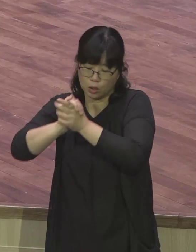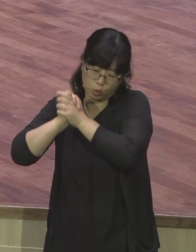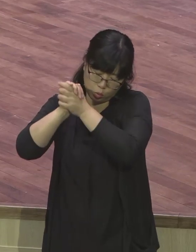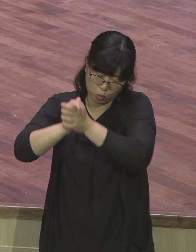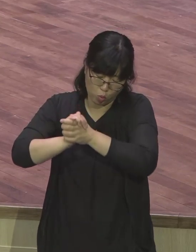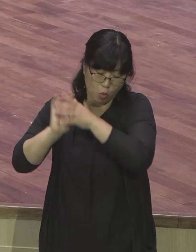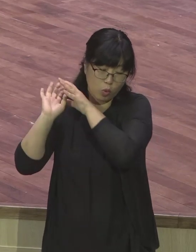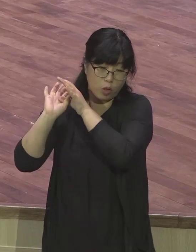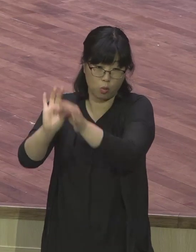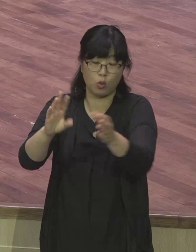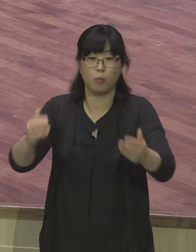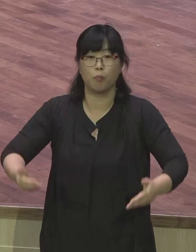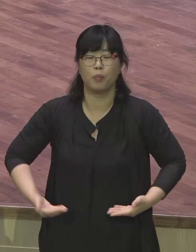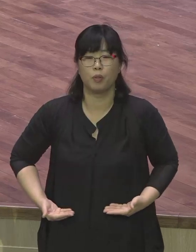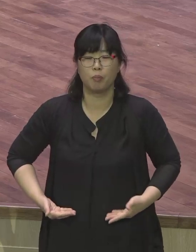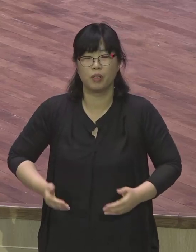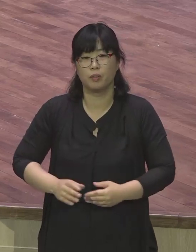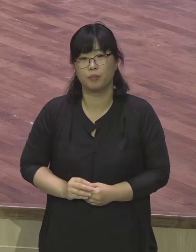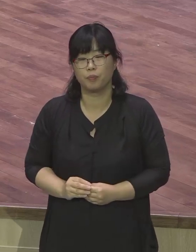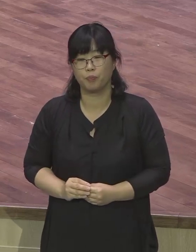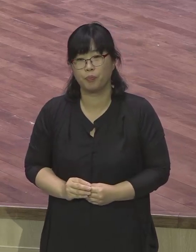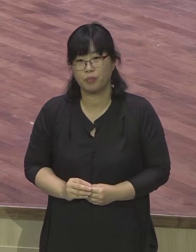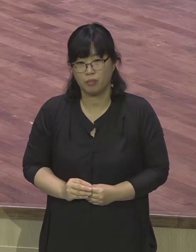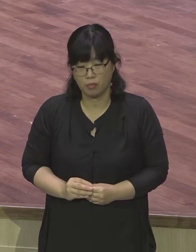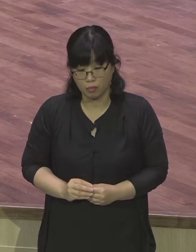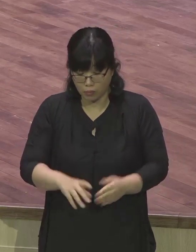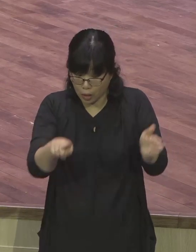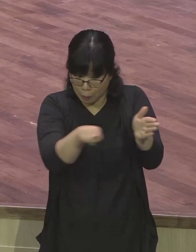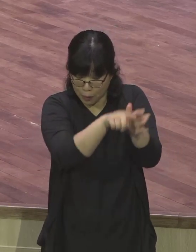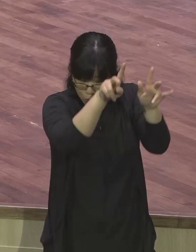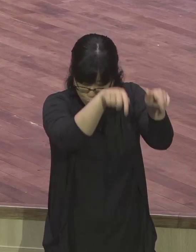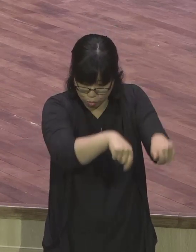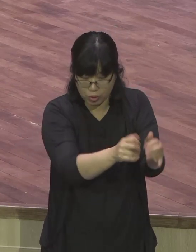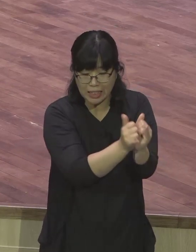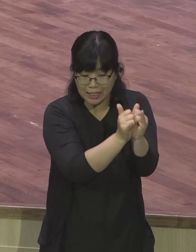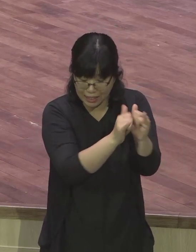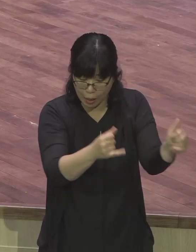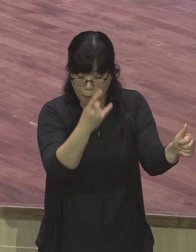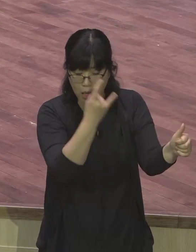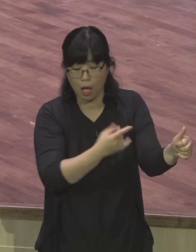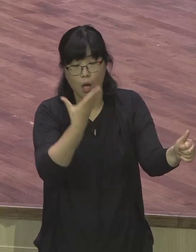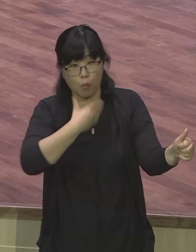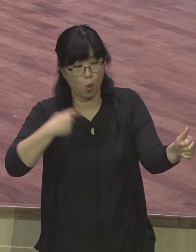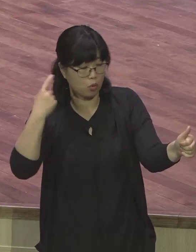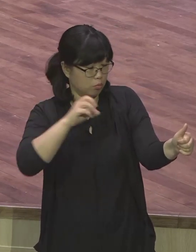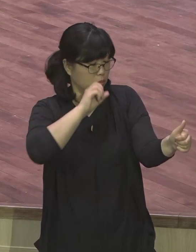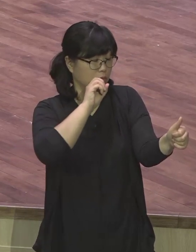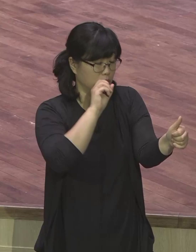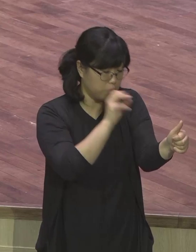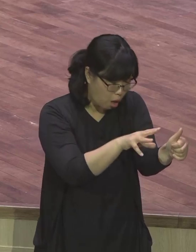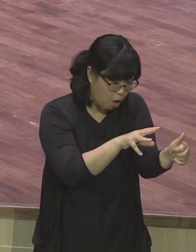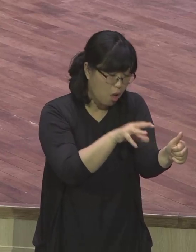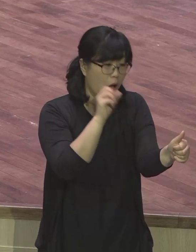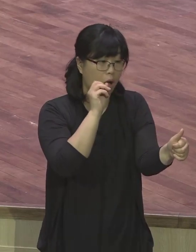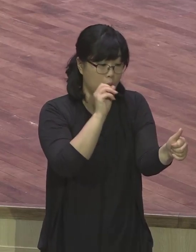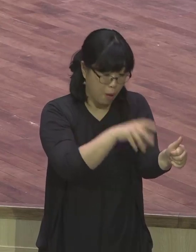쓰임받은 것은 결국 불신자에게 복음을 전해서 그 불신자가 제자의 응답까지 받도록 하는 것이